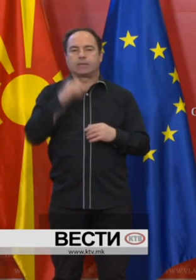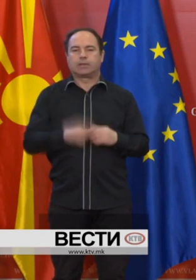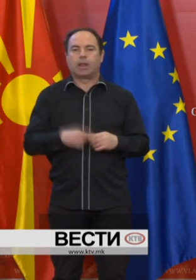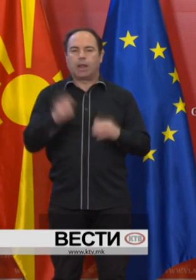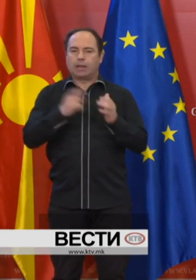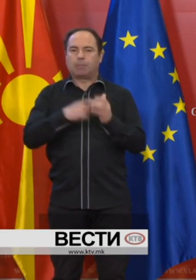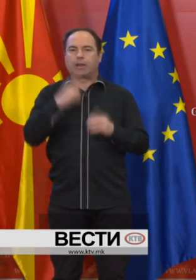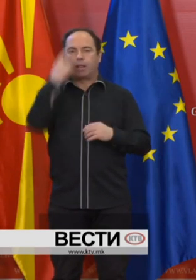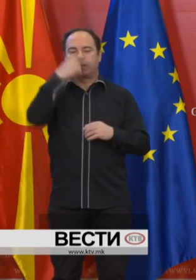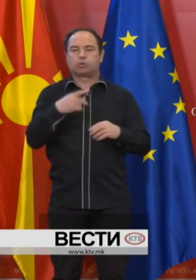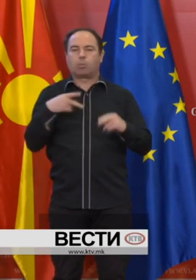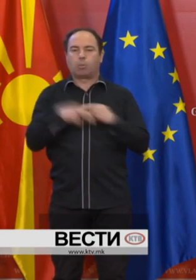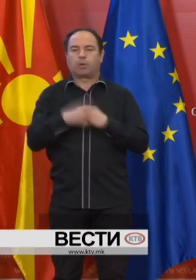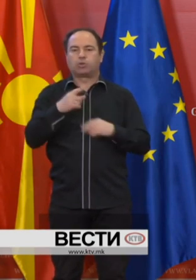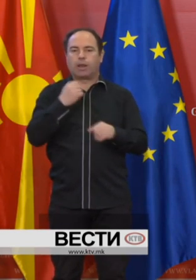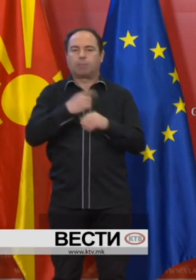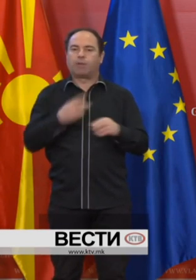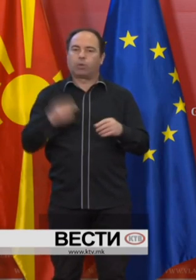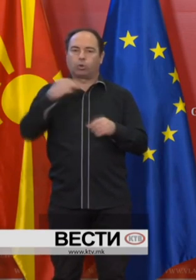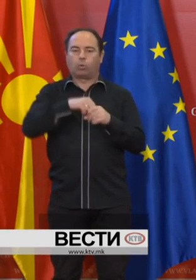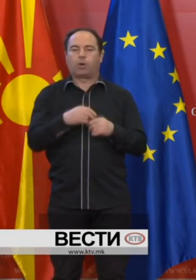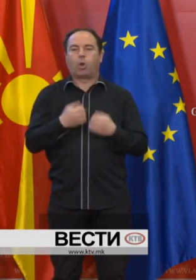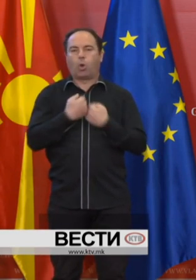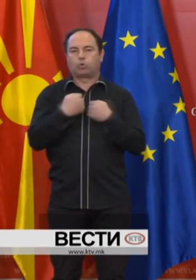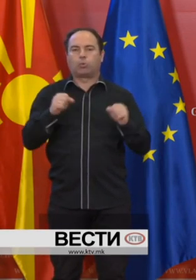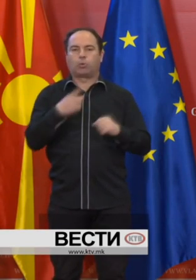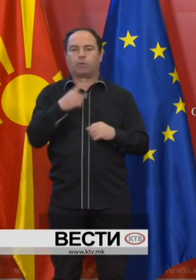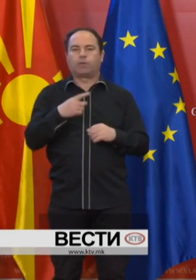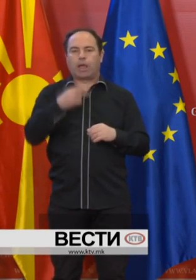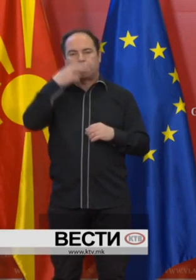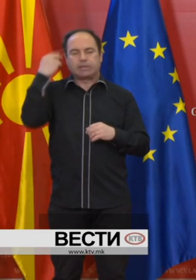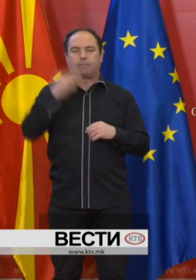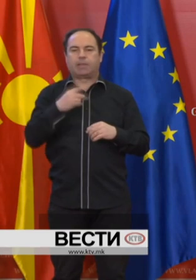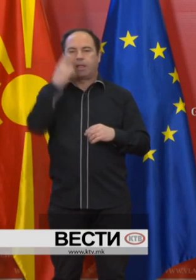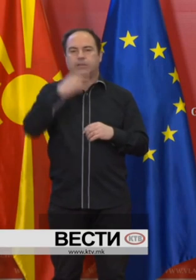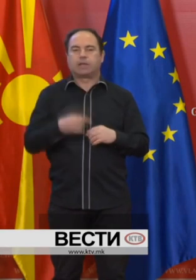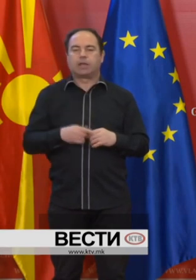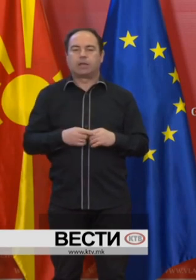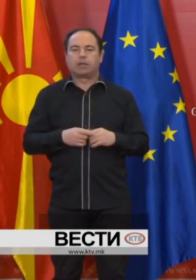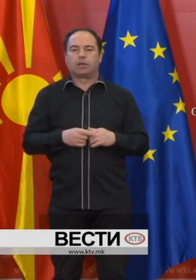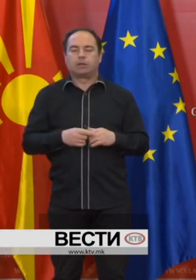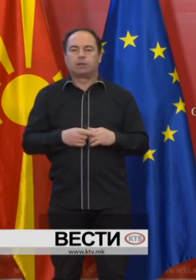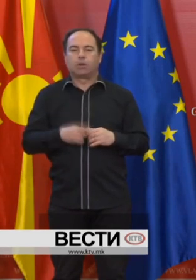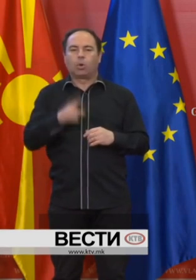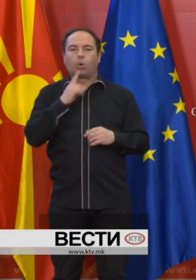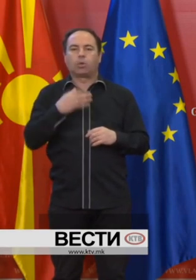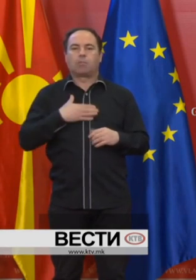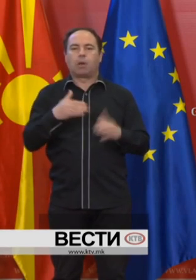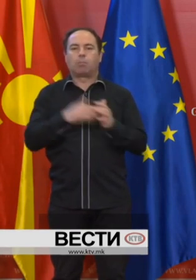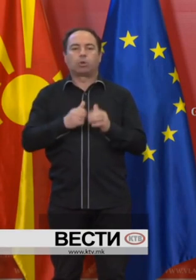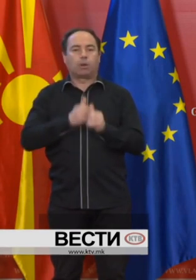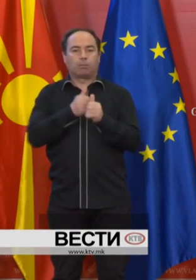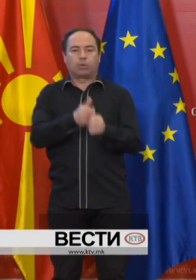Набарање на лицата со попречено се направи доболнително ослободување на слепите лица, на лицата коише имат потреба од